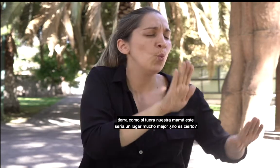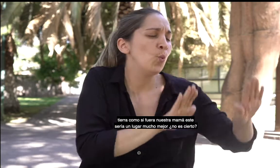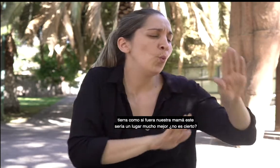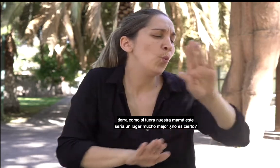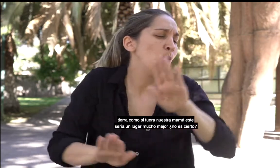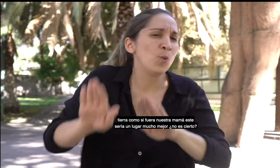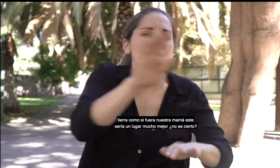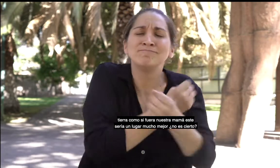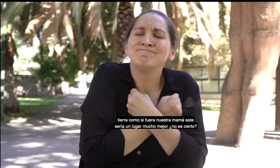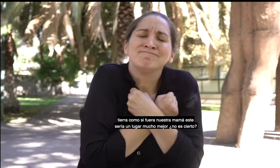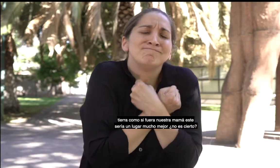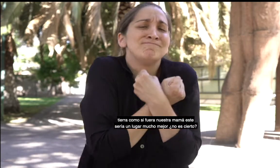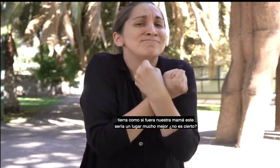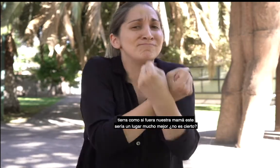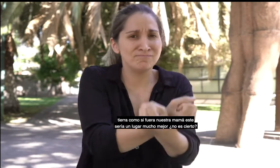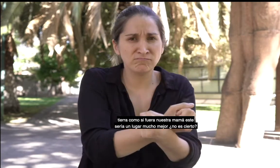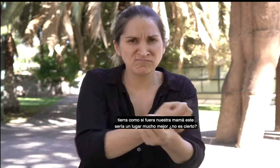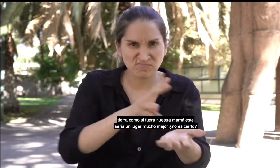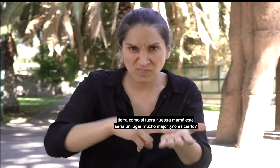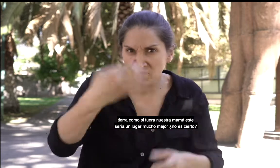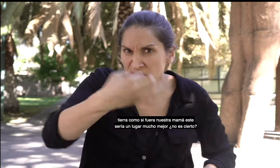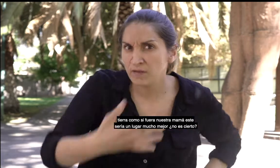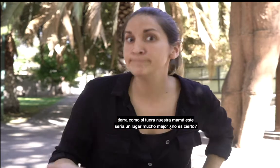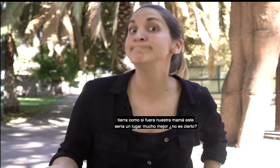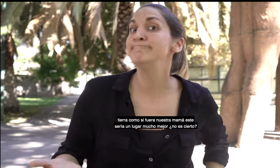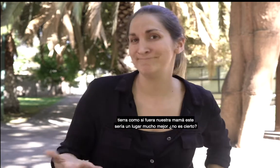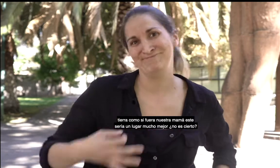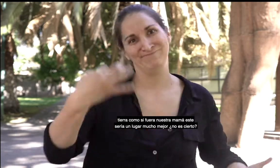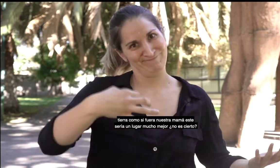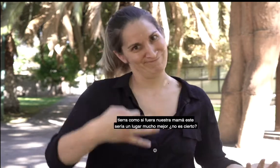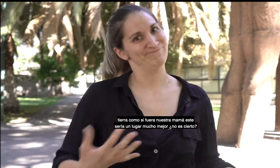fuera nuestra mamá, este sería un lugar mucho mejor, ¿no es cierto?